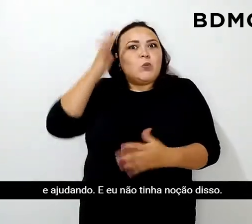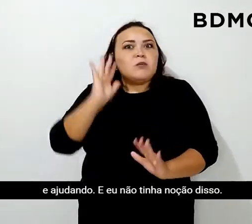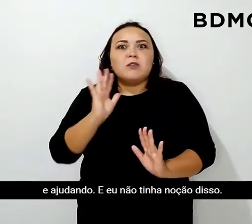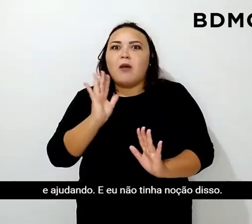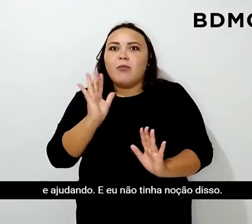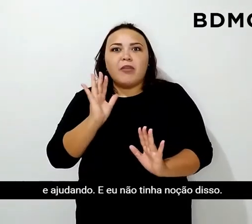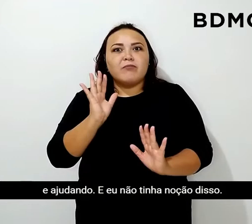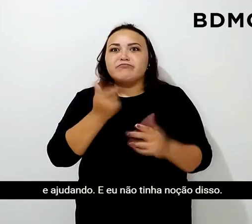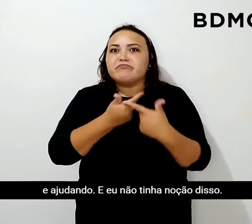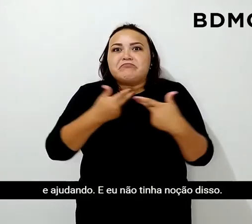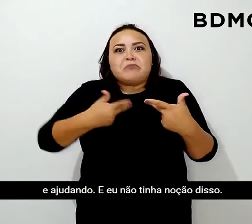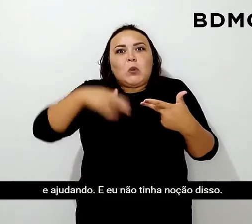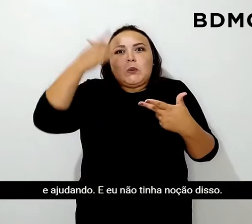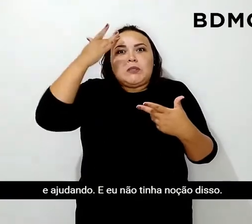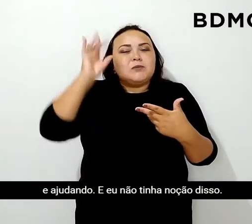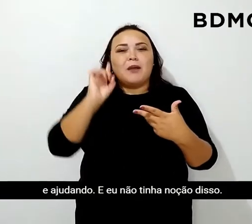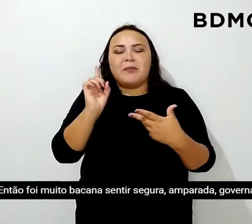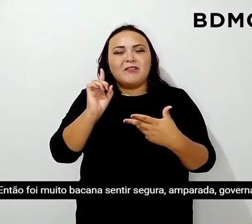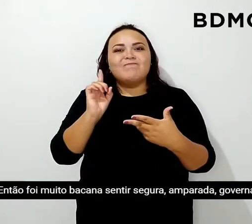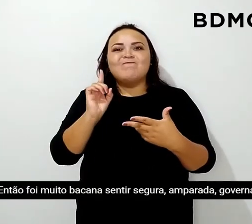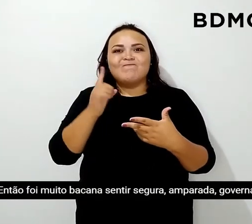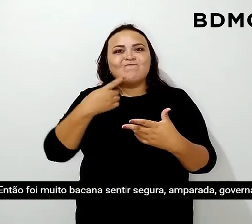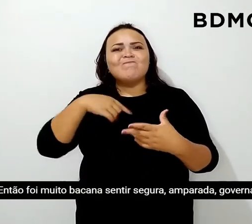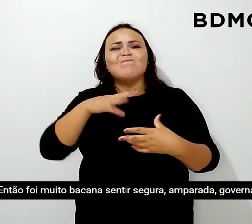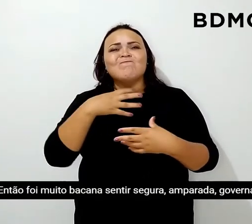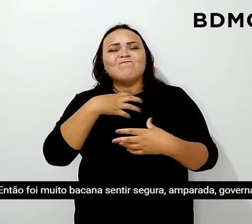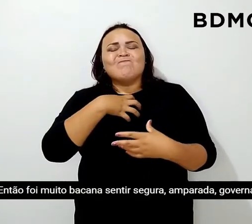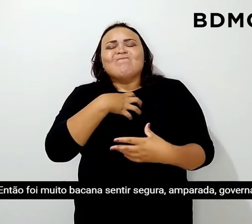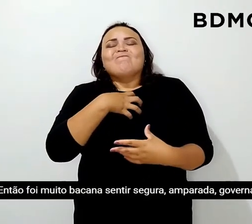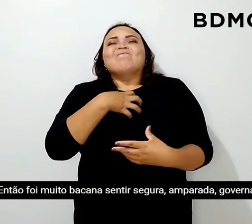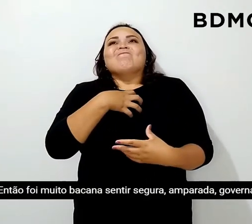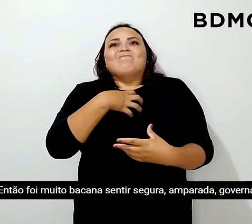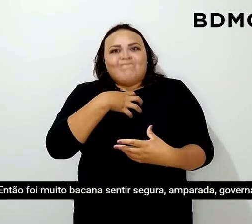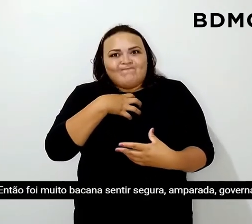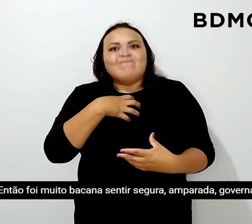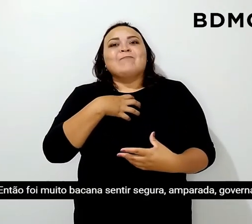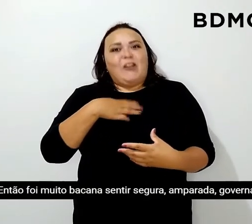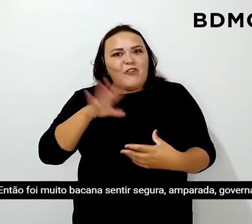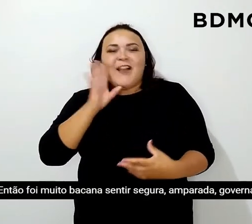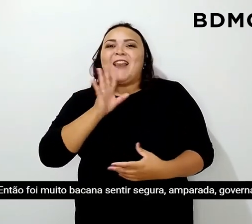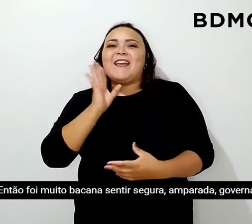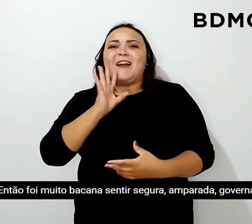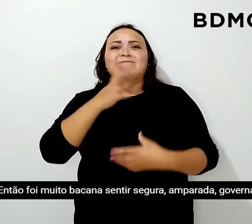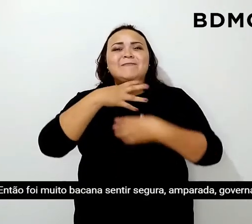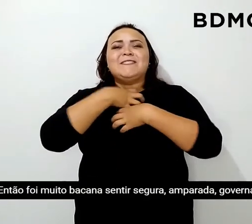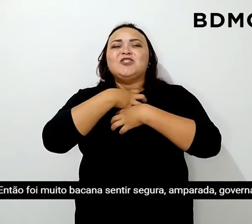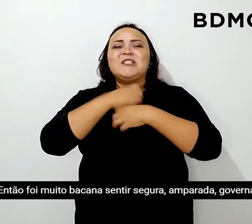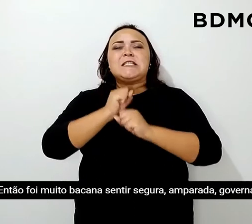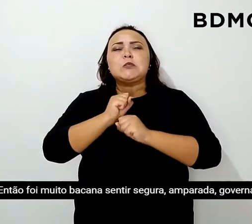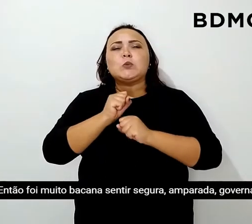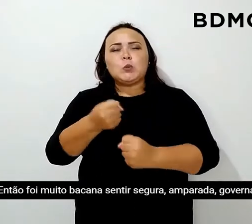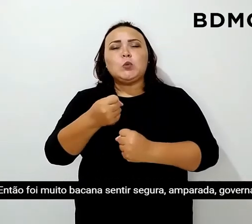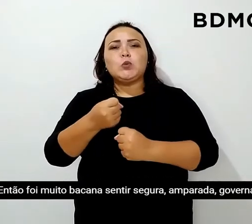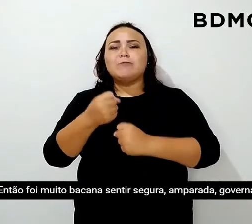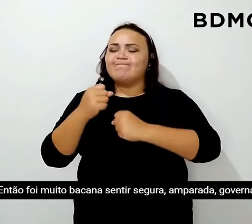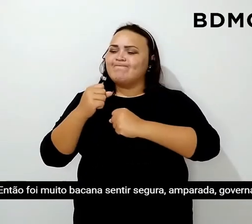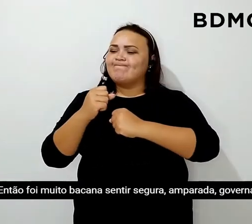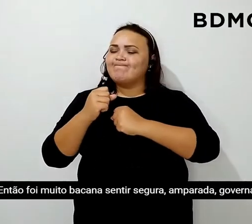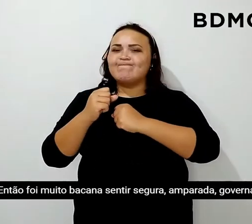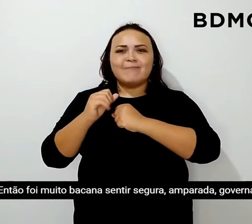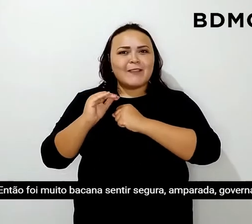noção disso. Então, foi muito bacana sentir segura,